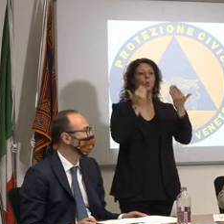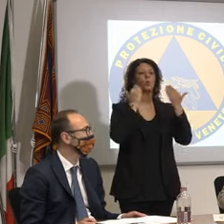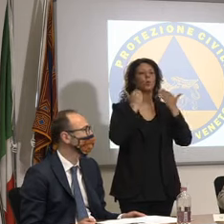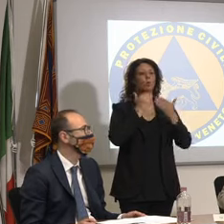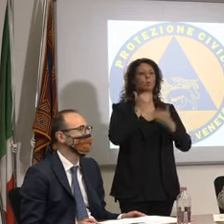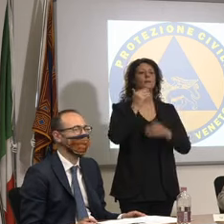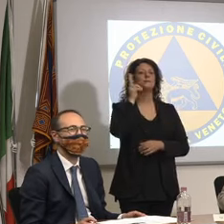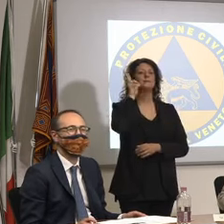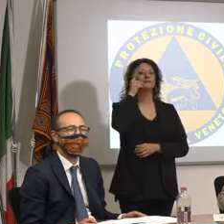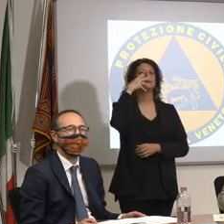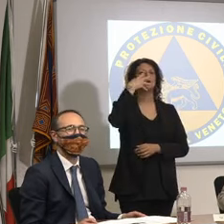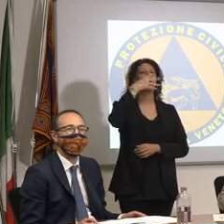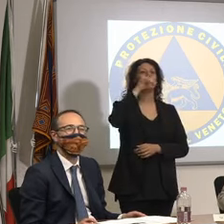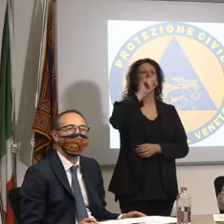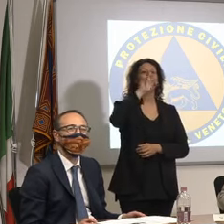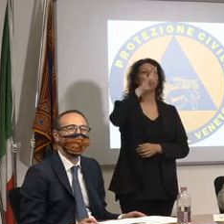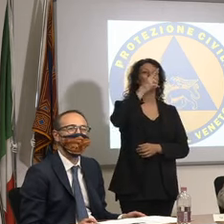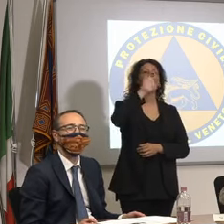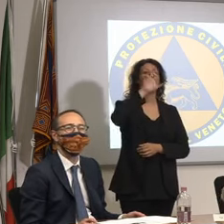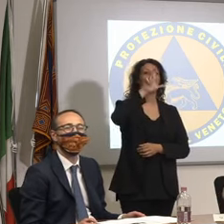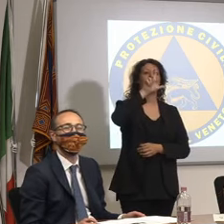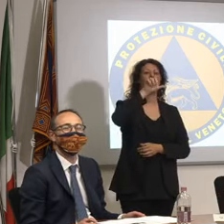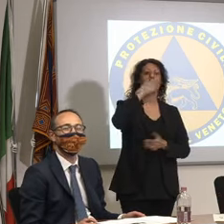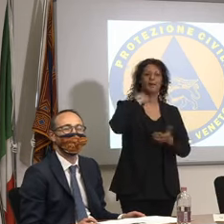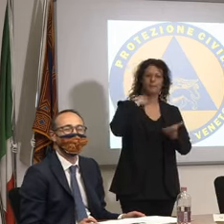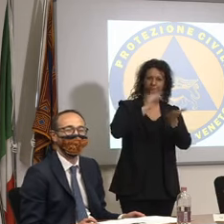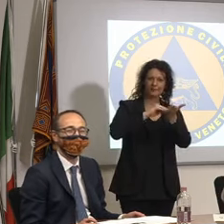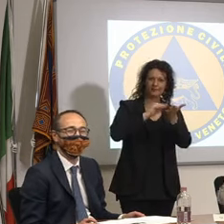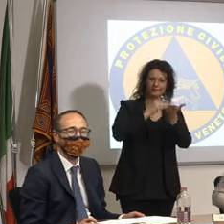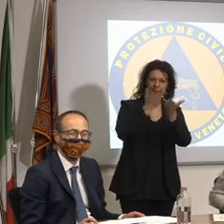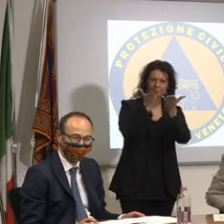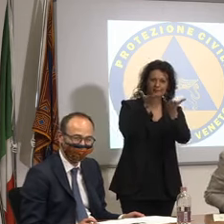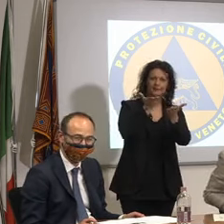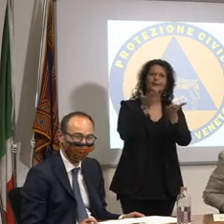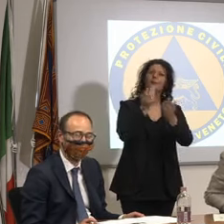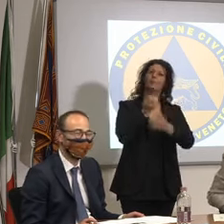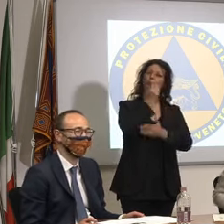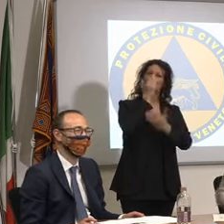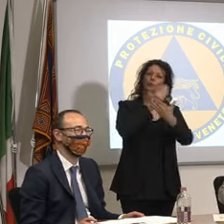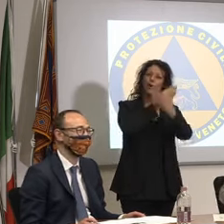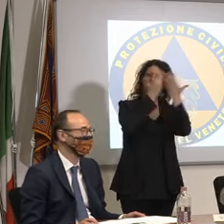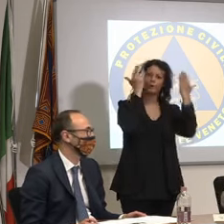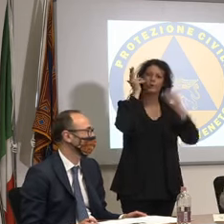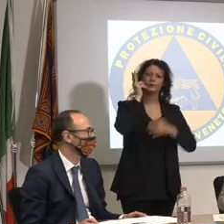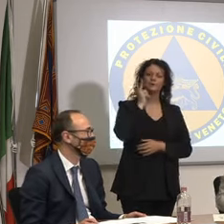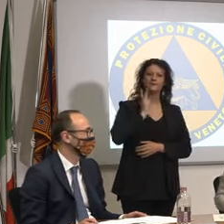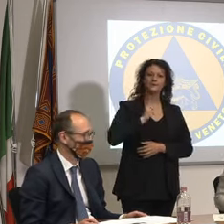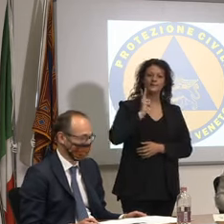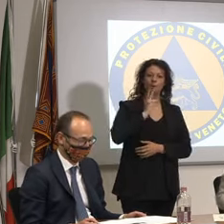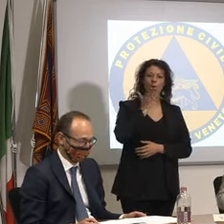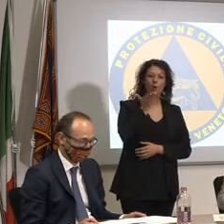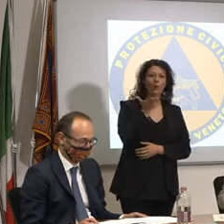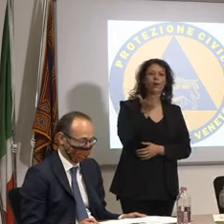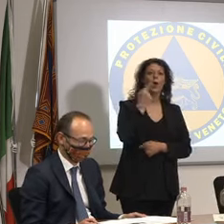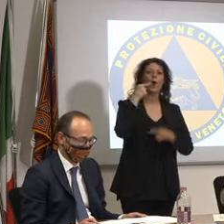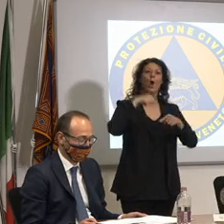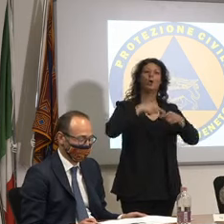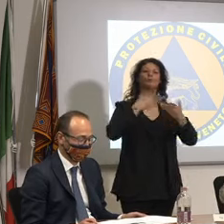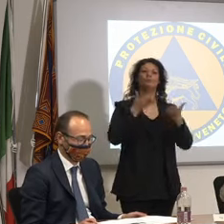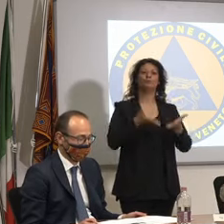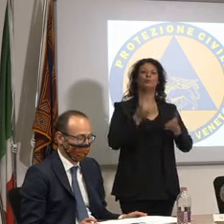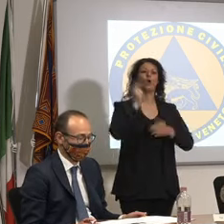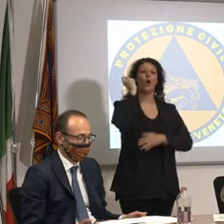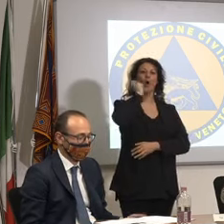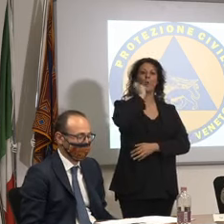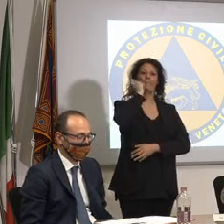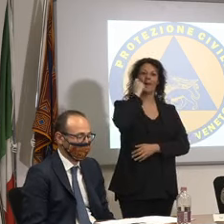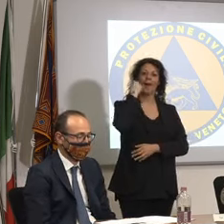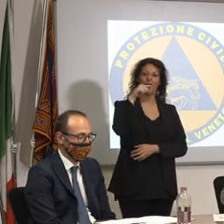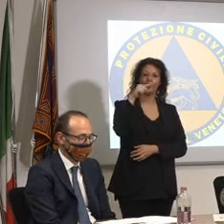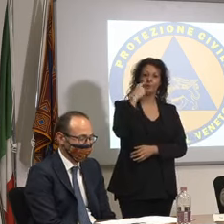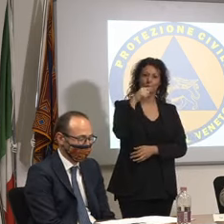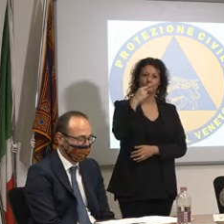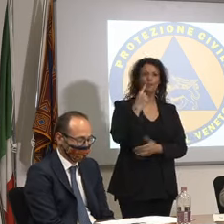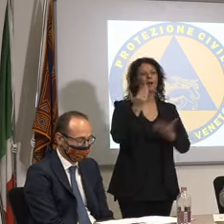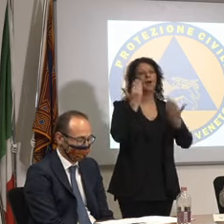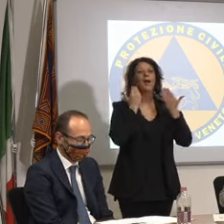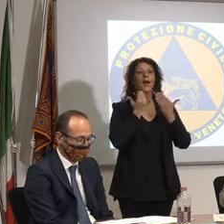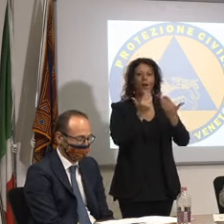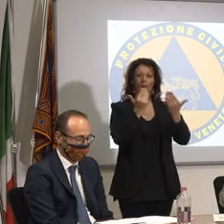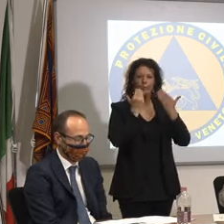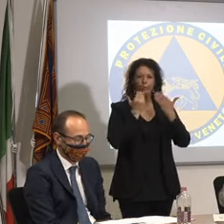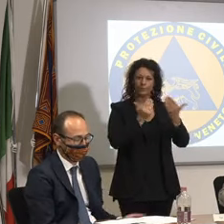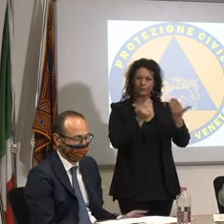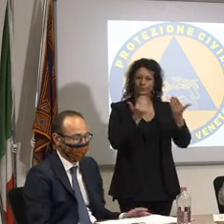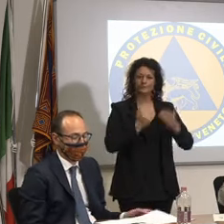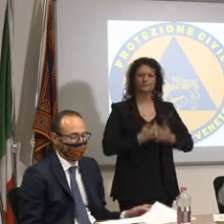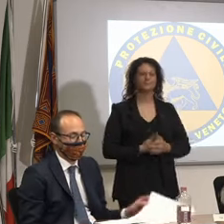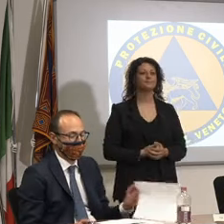dov'è la signora la bionda eccola lì buongiorno signora facciamo gli auguri che oggi compie gli anni e quindi tanti auguri